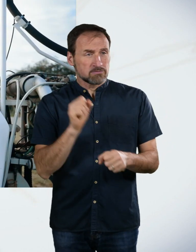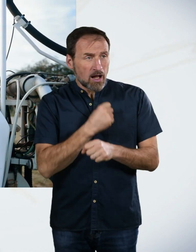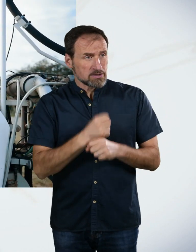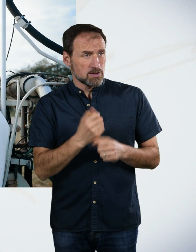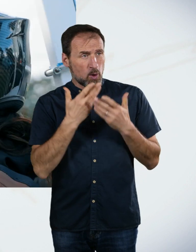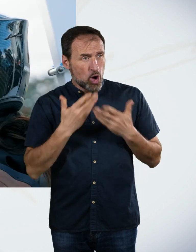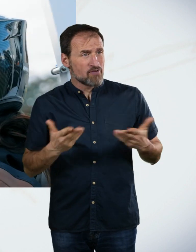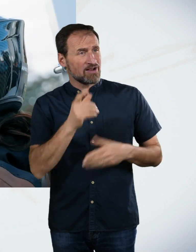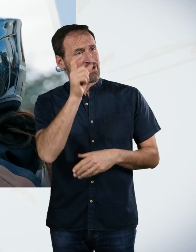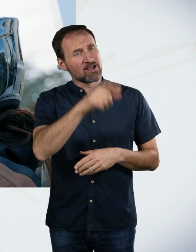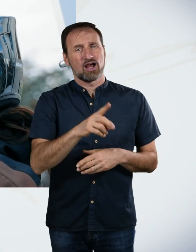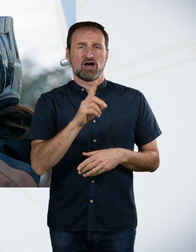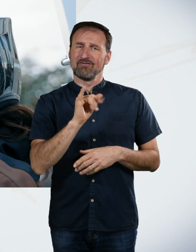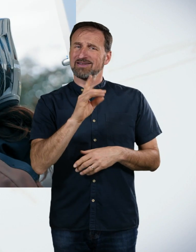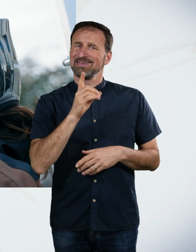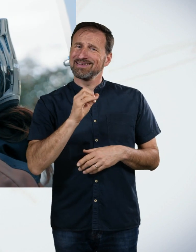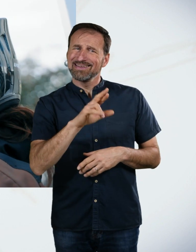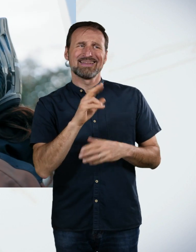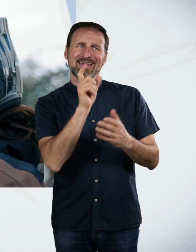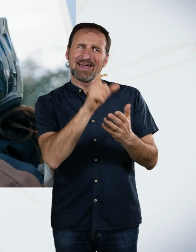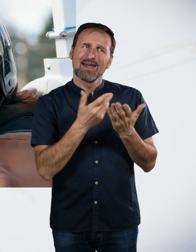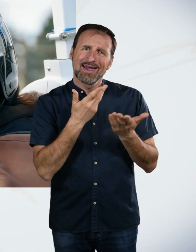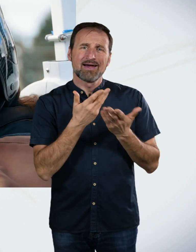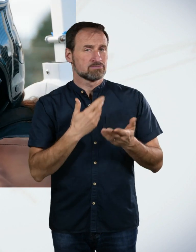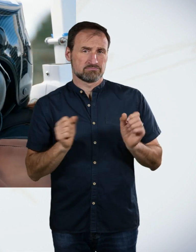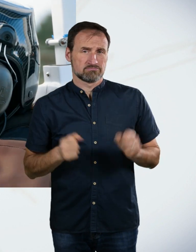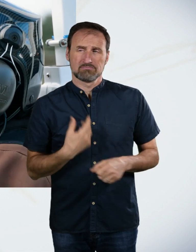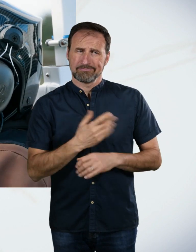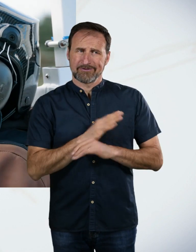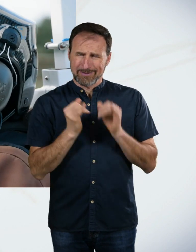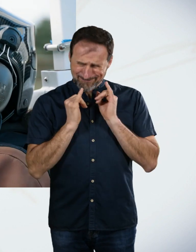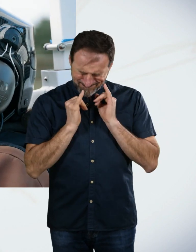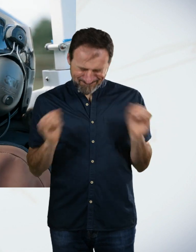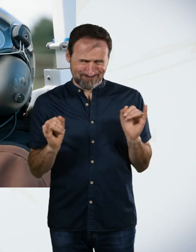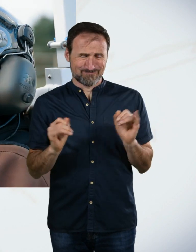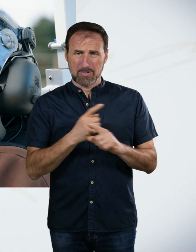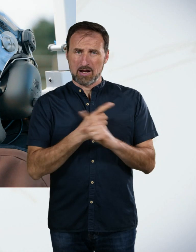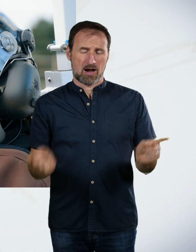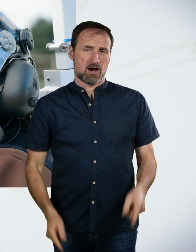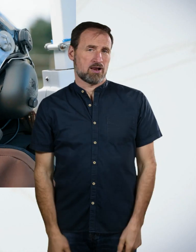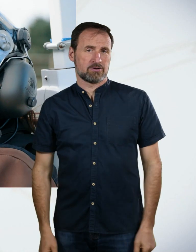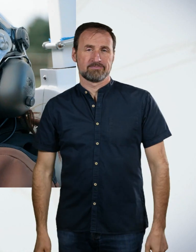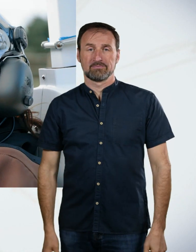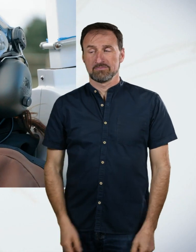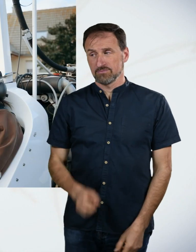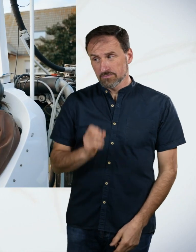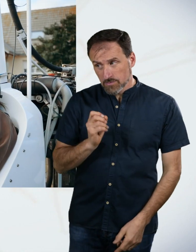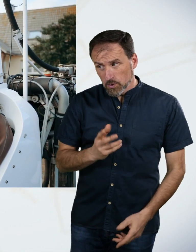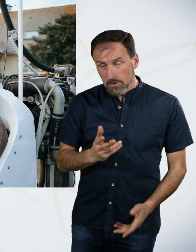unterhalten konnte. Und ich einfach nur dachte, ihr könnt mich alle mal. Okay, super. In meinem Kopf ging so viel vor sich.